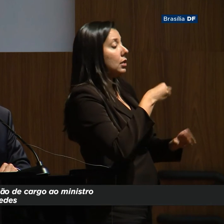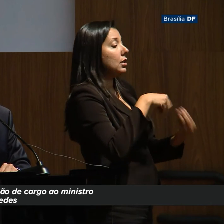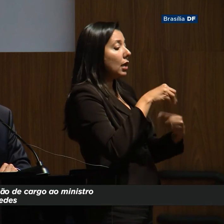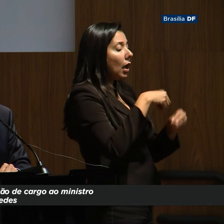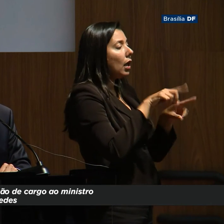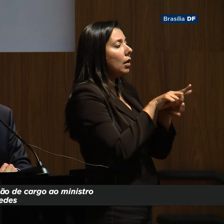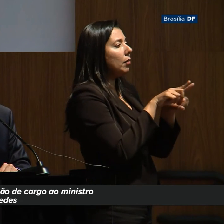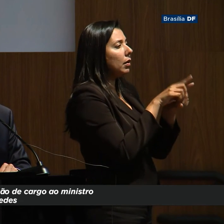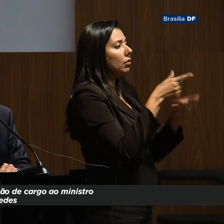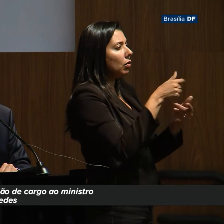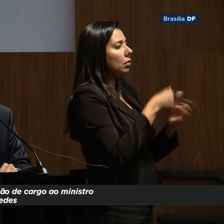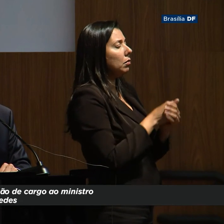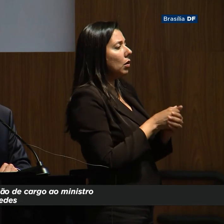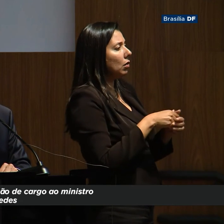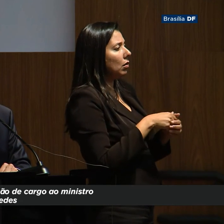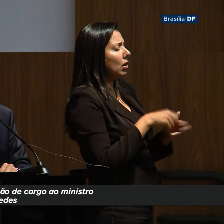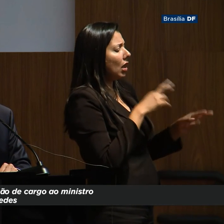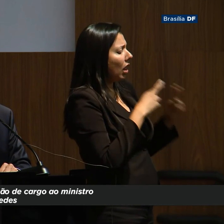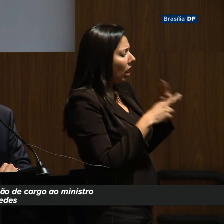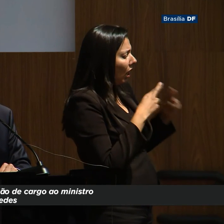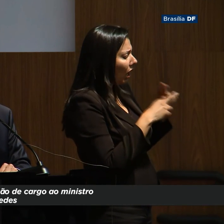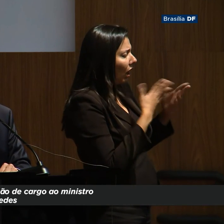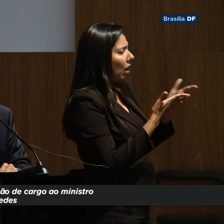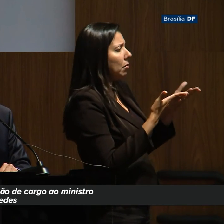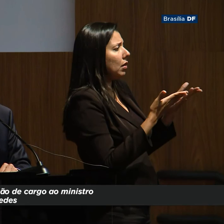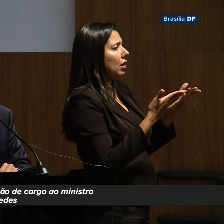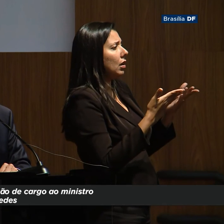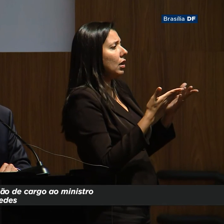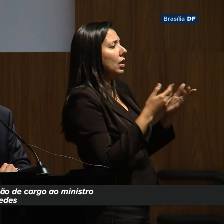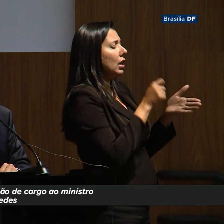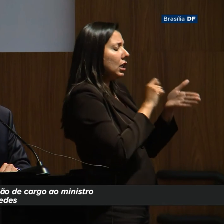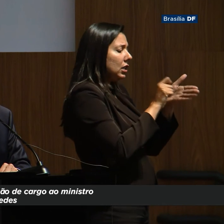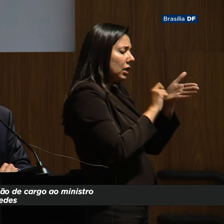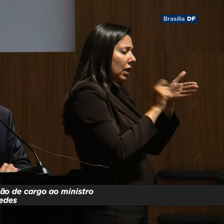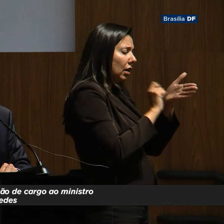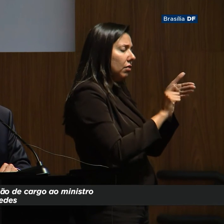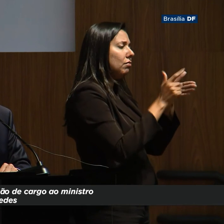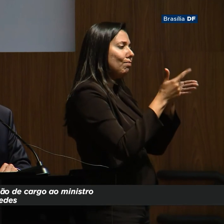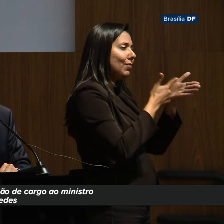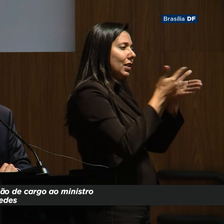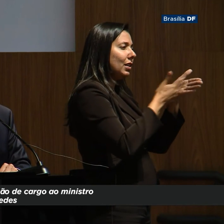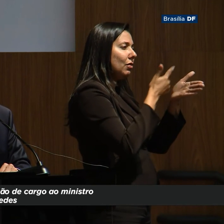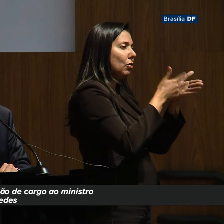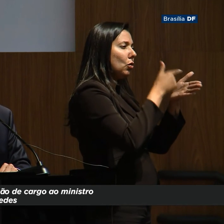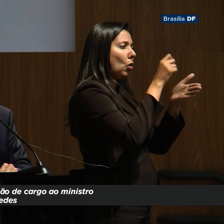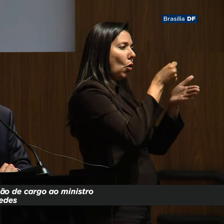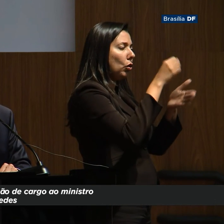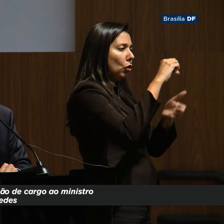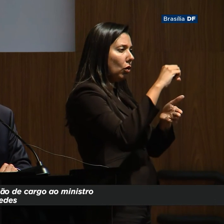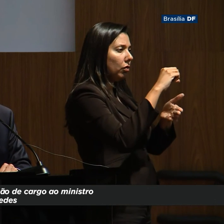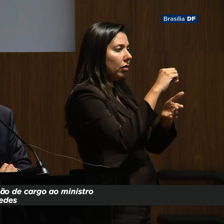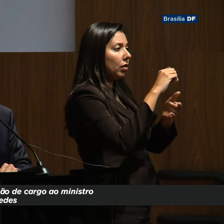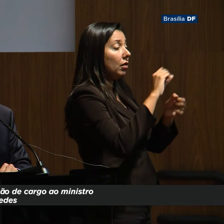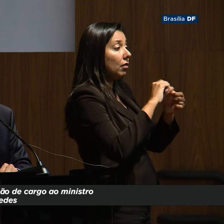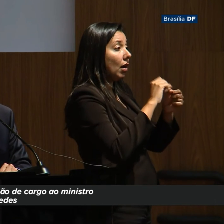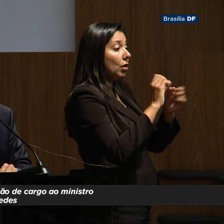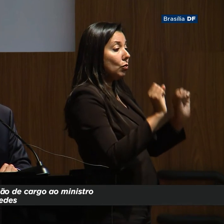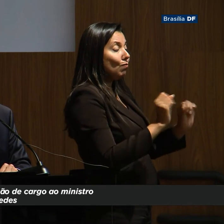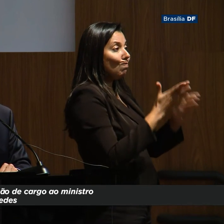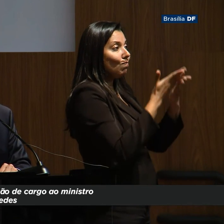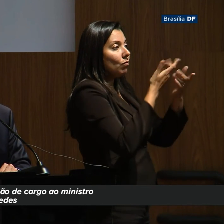extraordinário, reclama, escreve o livro oito, nove anos depois de ter governado a Alemanha, faz o milagre econômico